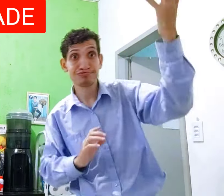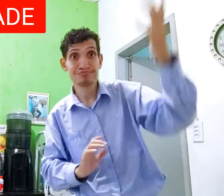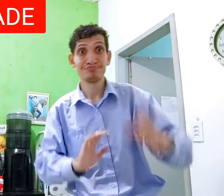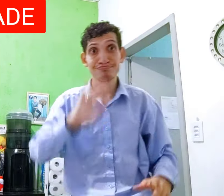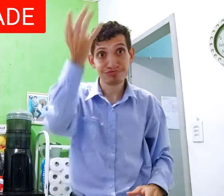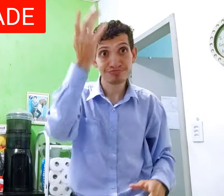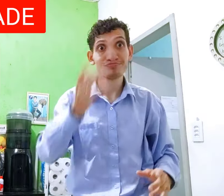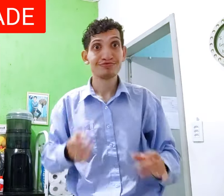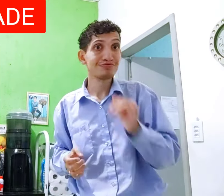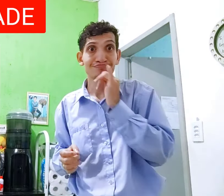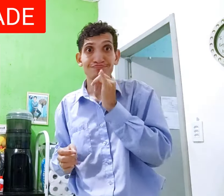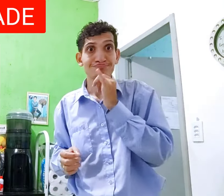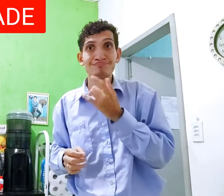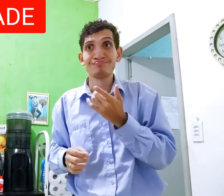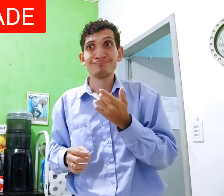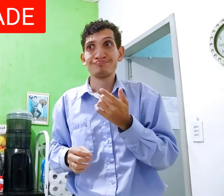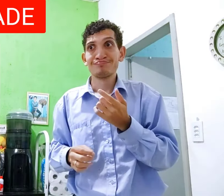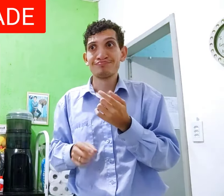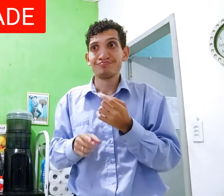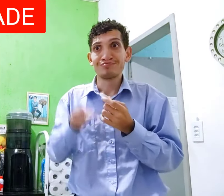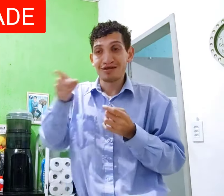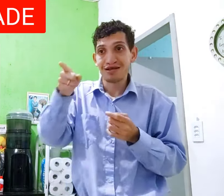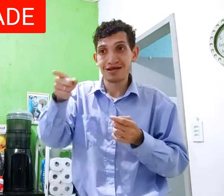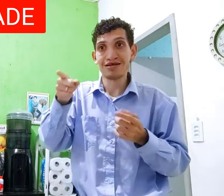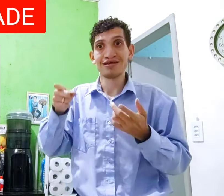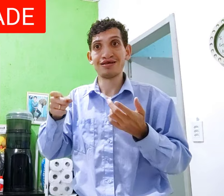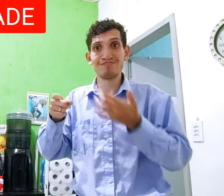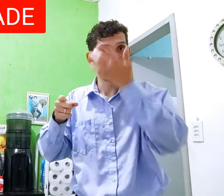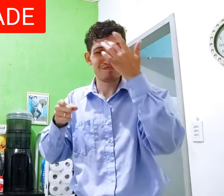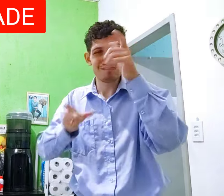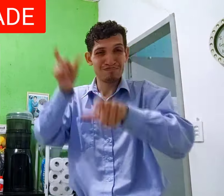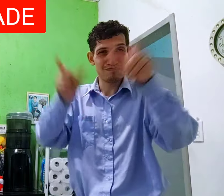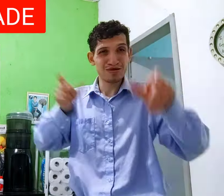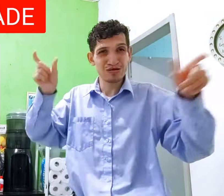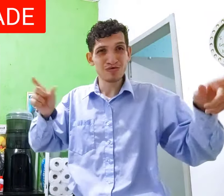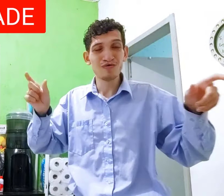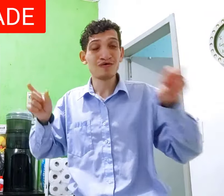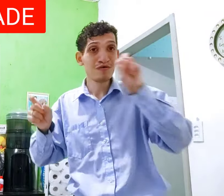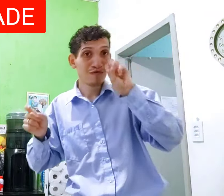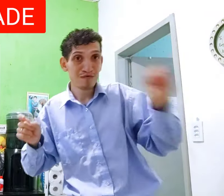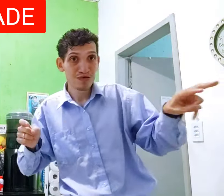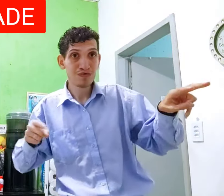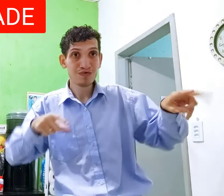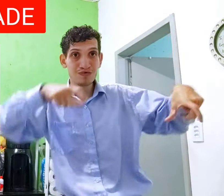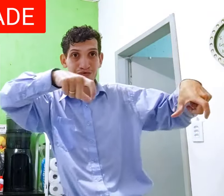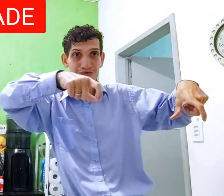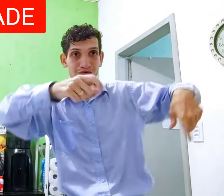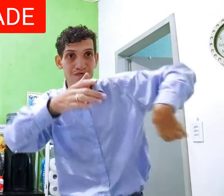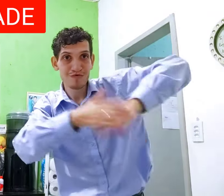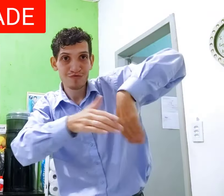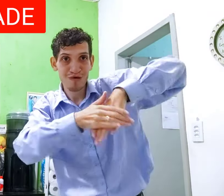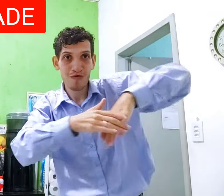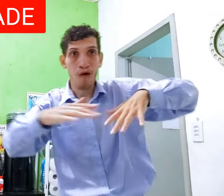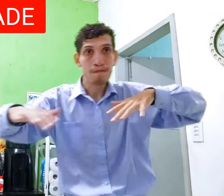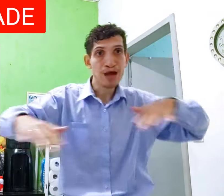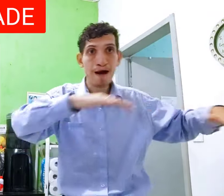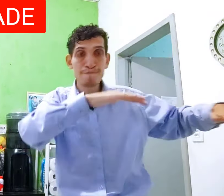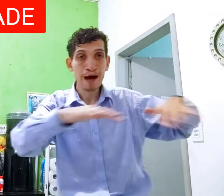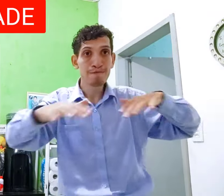AUSA-LIDADE AUSA exemplo Aí lá As pessoas Elas meio Assisteu O